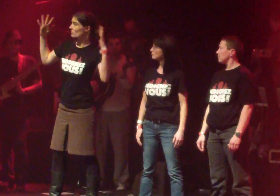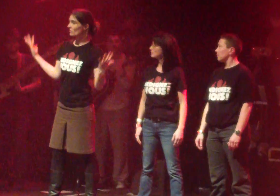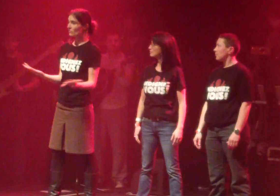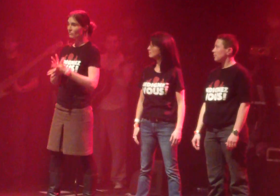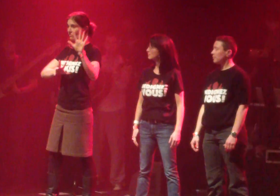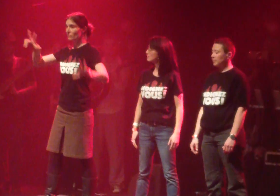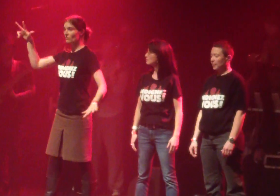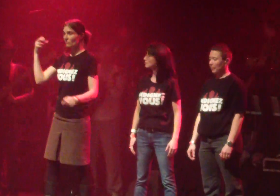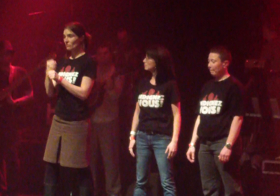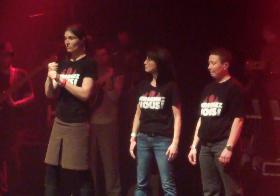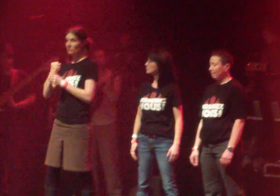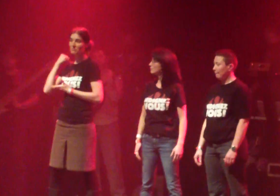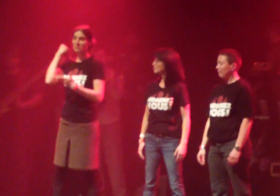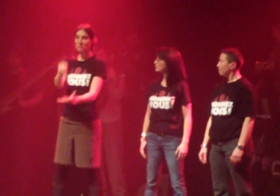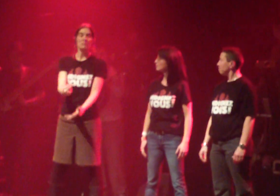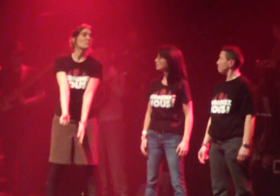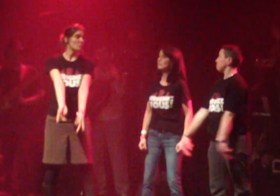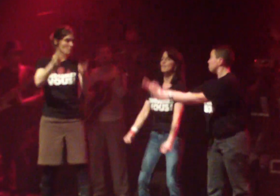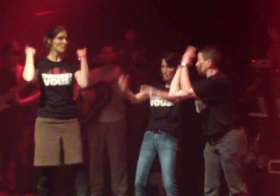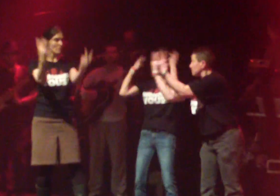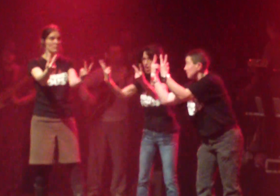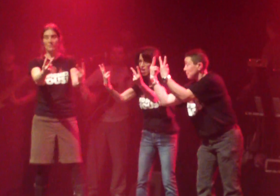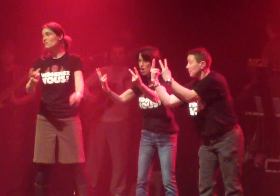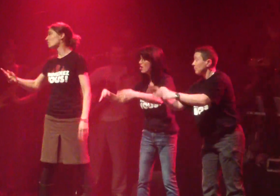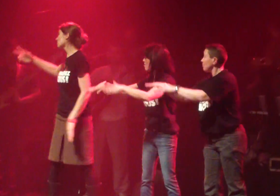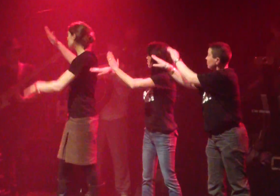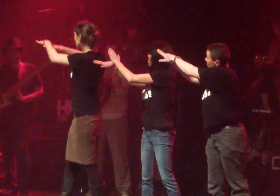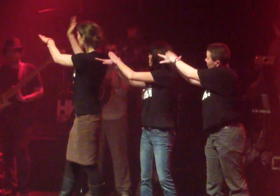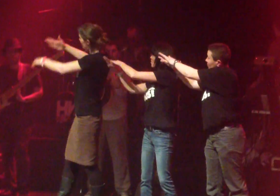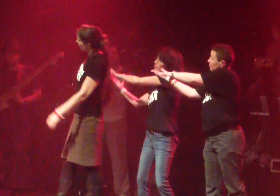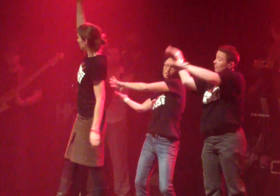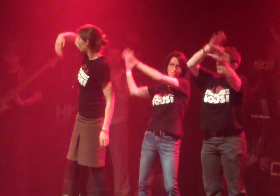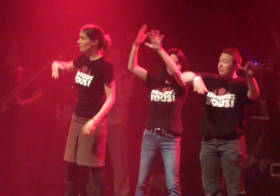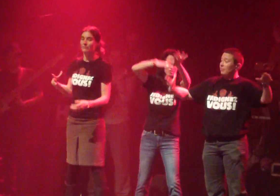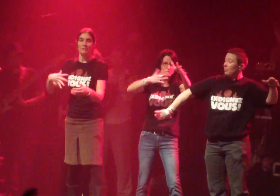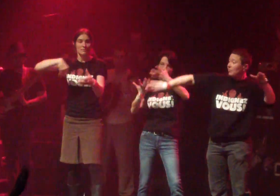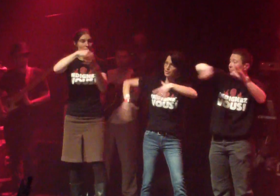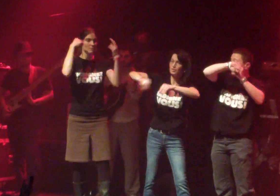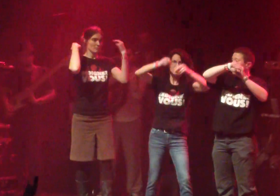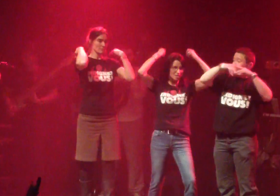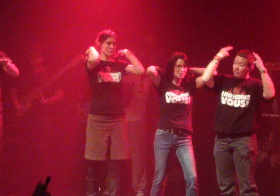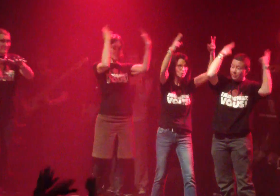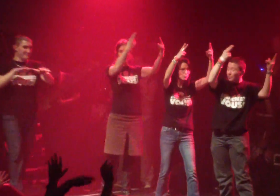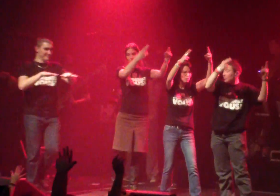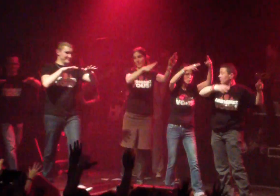ans, voici ma mémoire. Prends les ordres pour mon soin, l'indignation, optimement, dans un autre bloc.